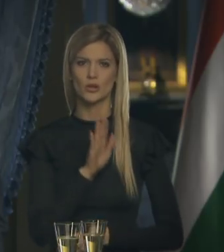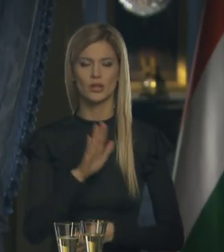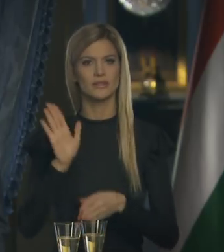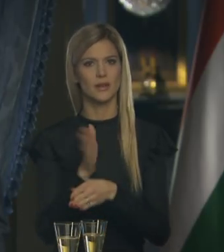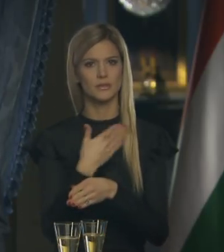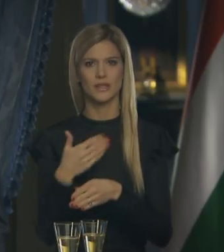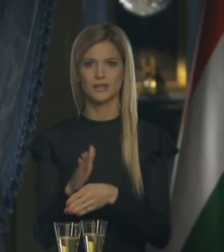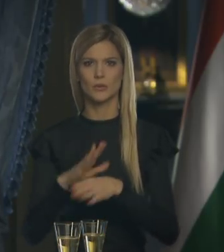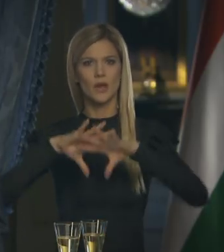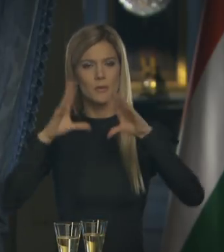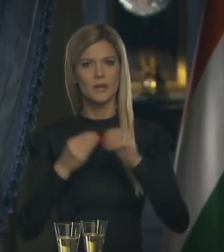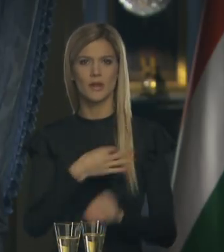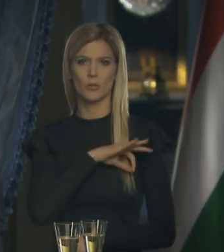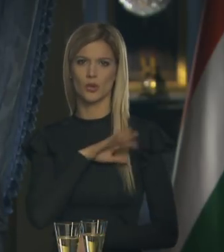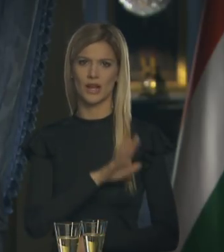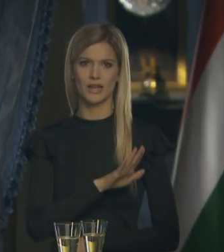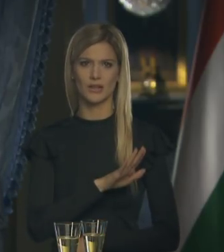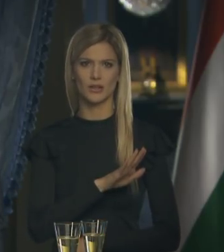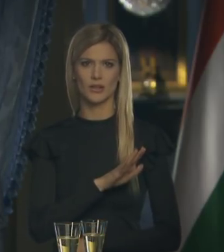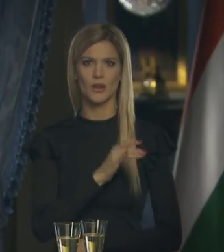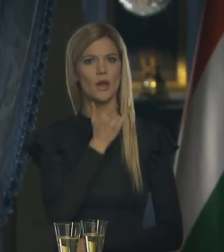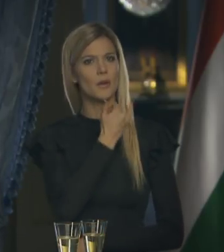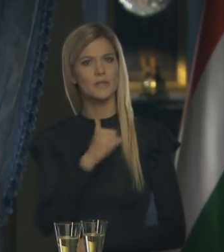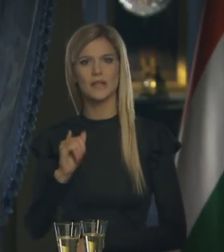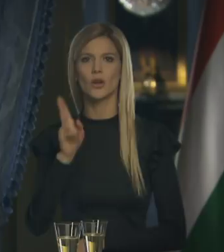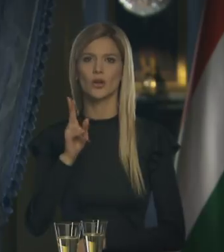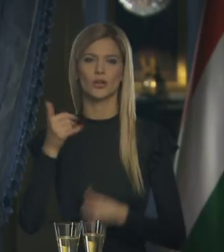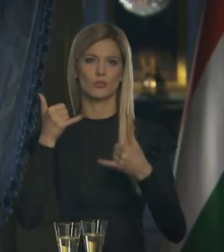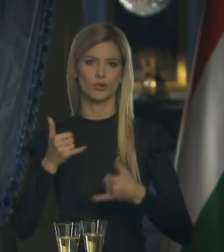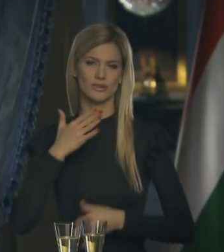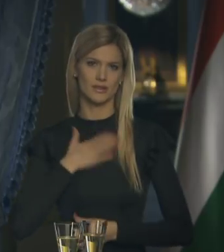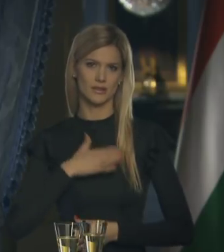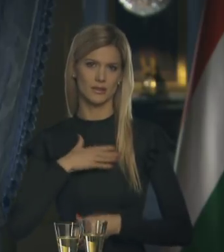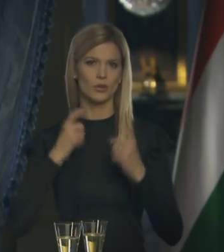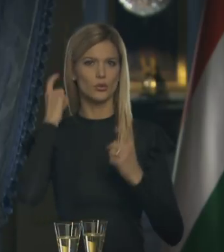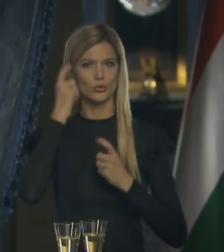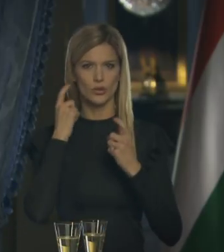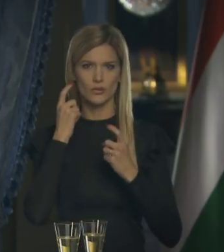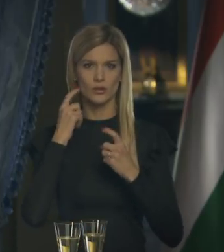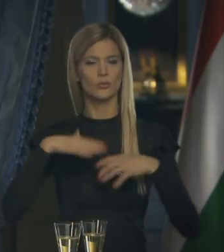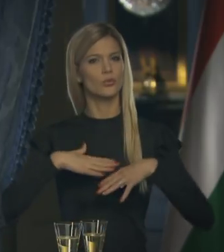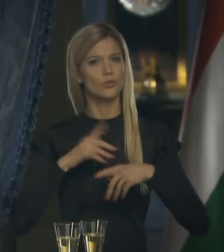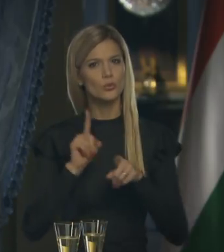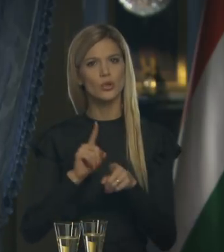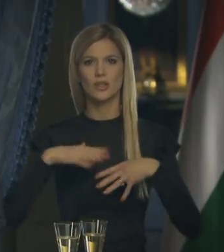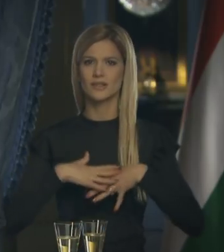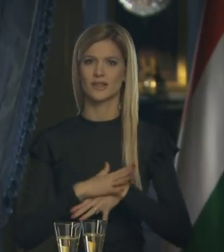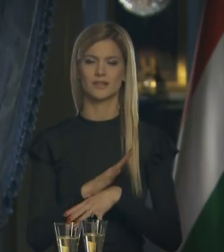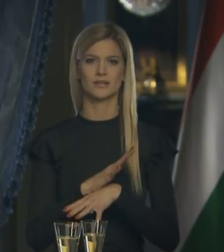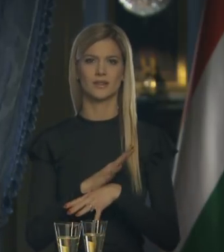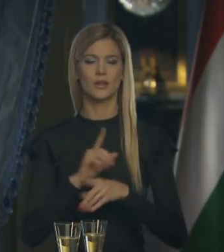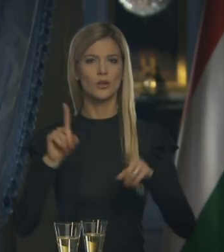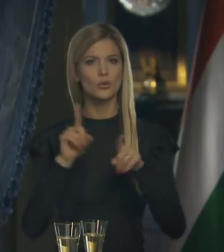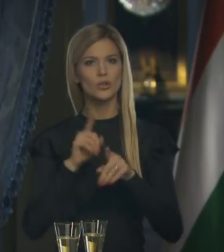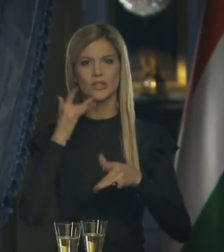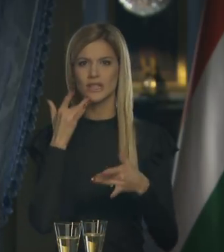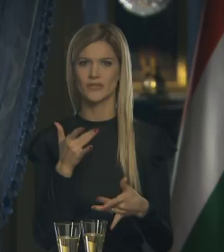nemzetünk minden polgárának. Mindenkinek, aki most szeretteire gondolva ugyanazt érzi, ugyanazt kívánja